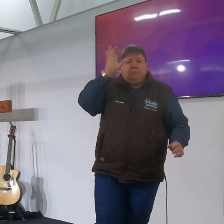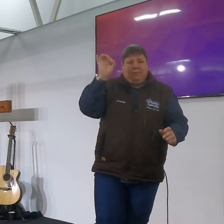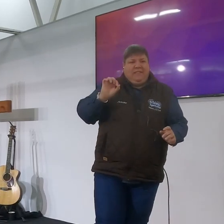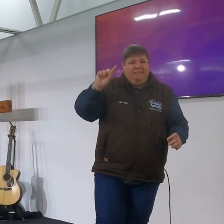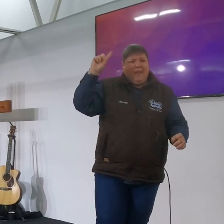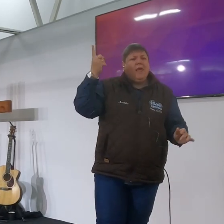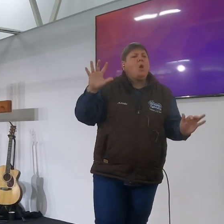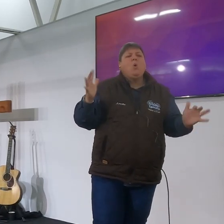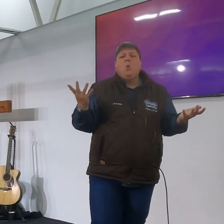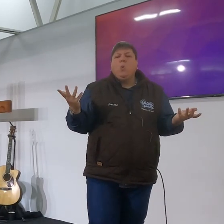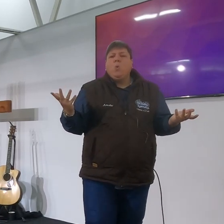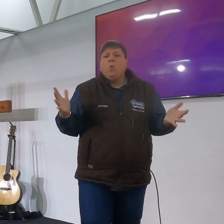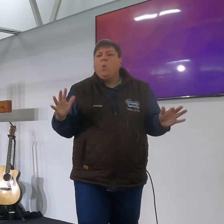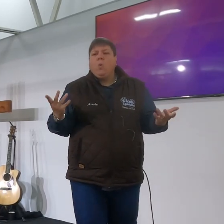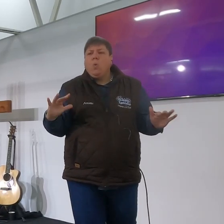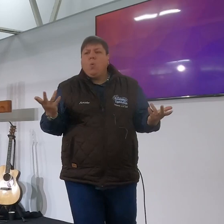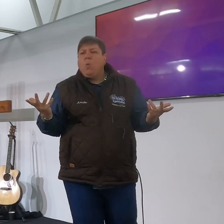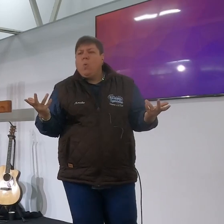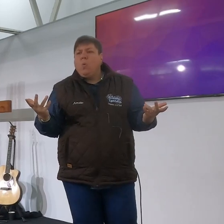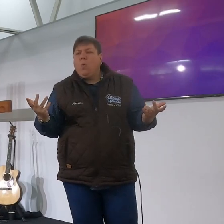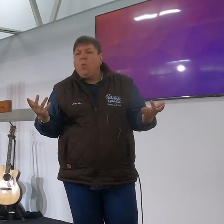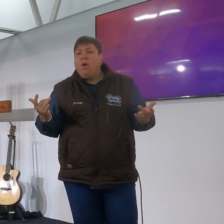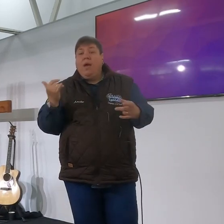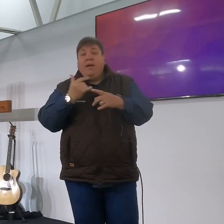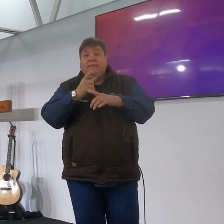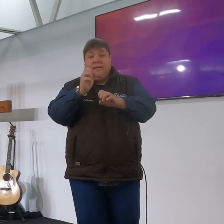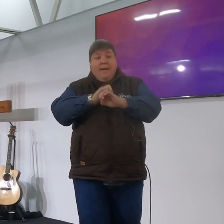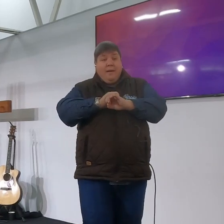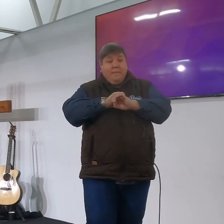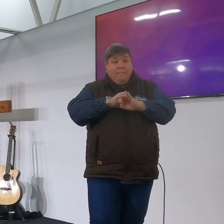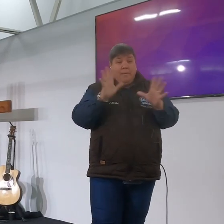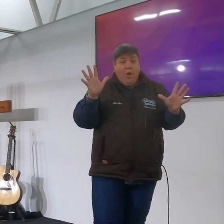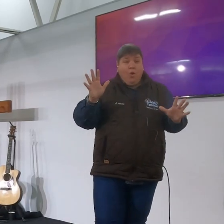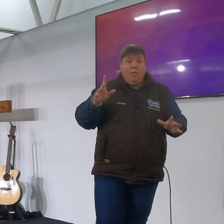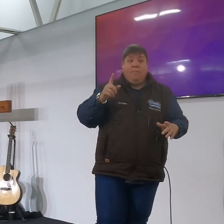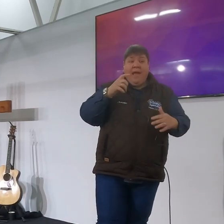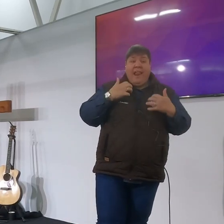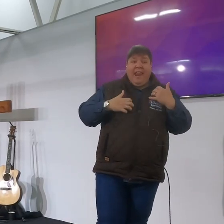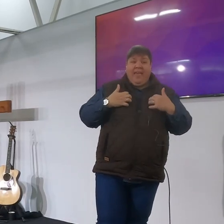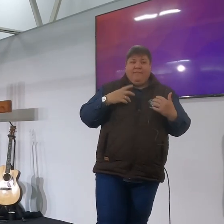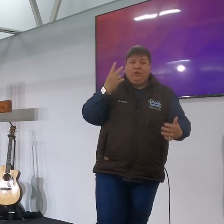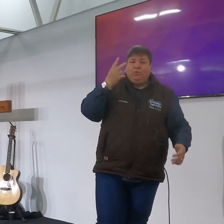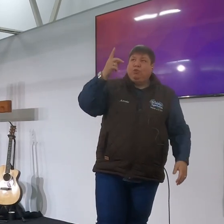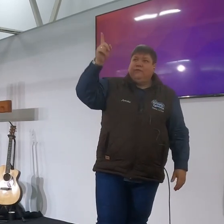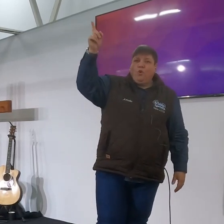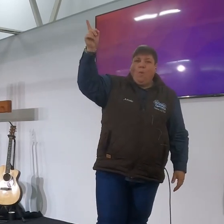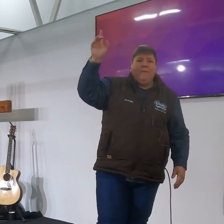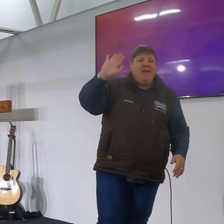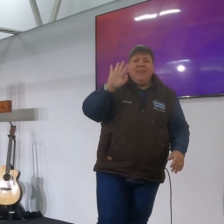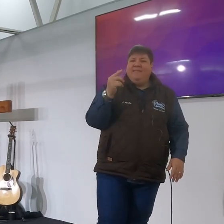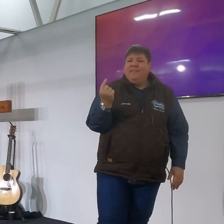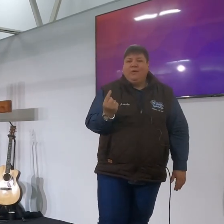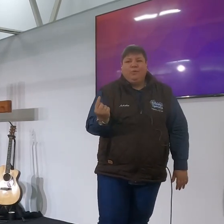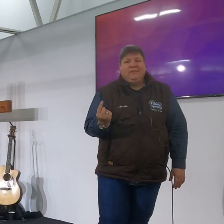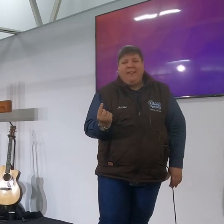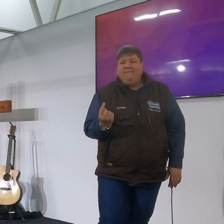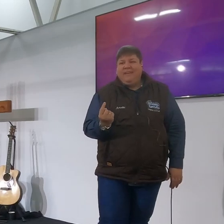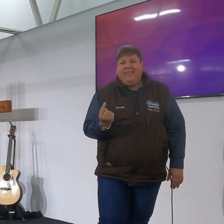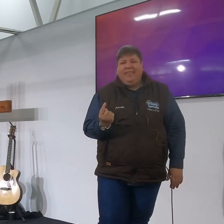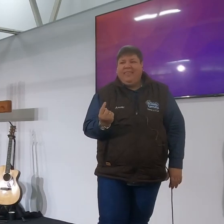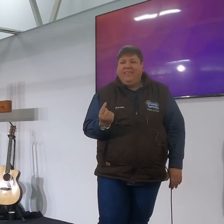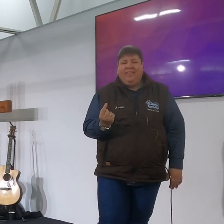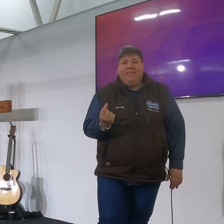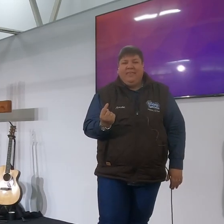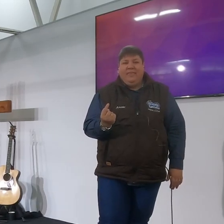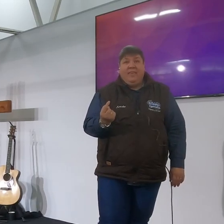hoe jy dit kan doen en dit is as jy begin om vermeer te leef as net jouself die Heere gaan jou